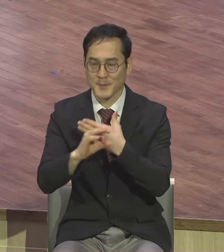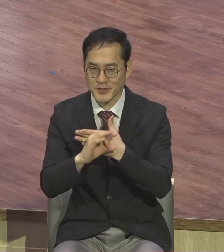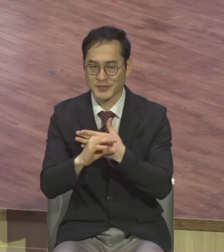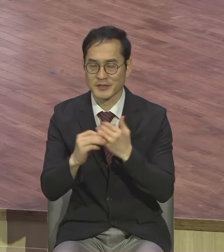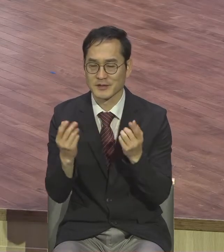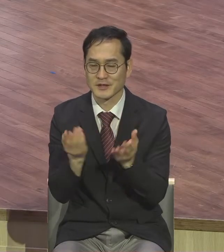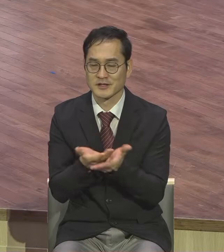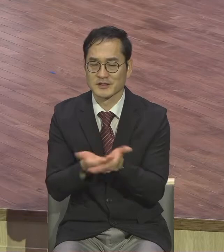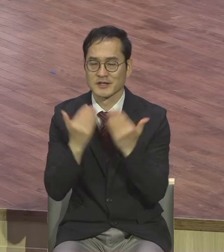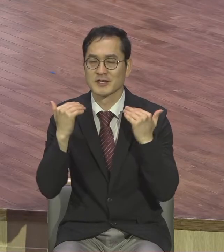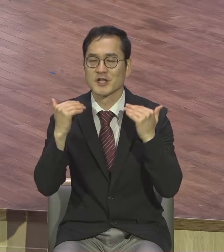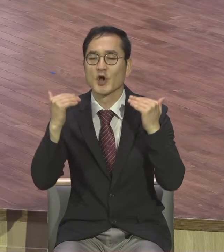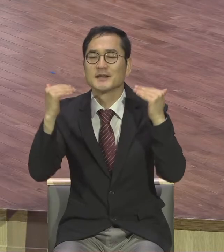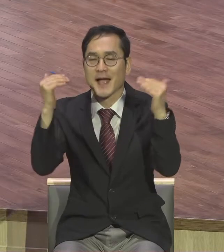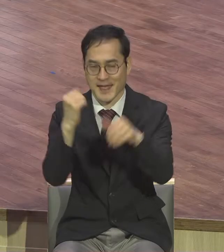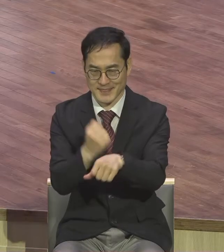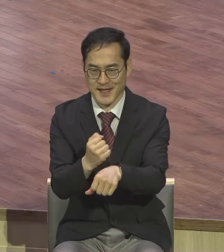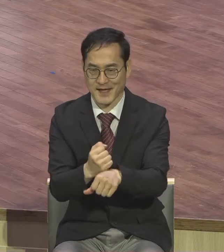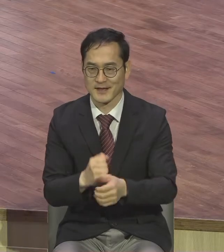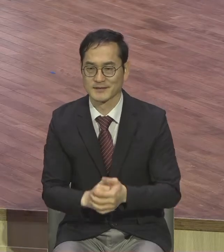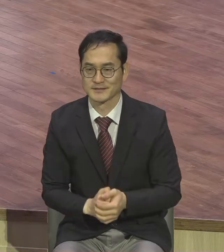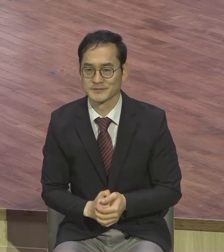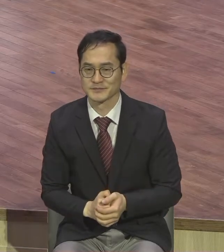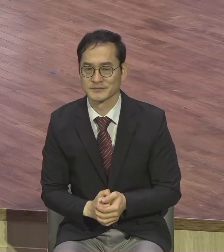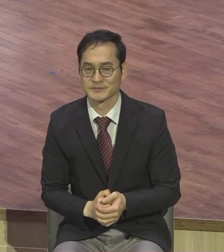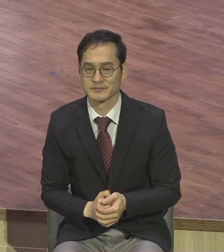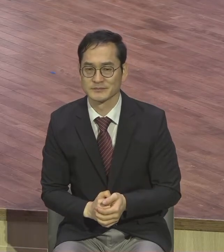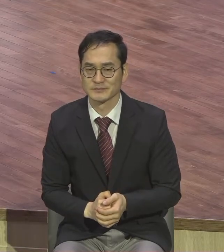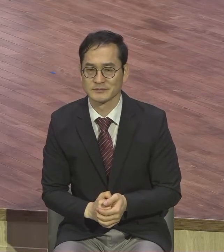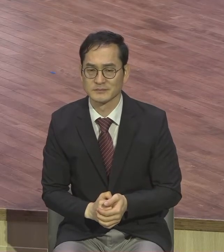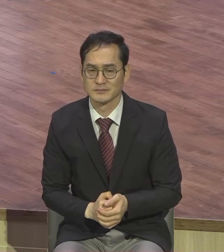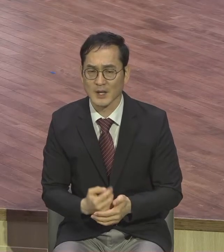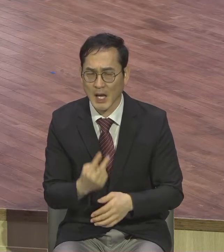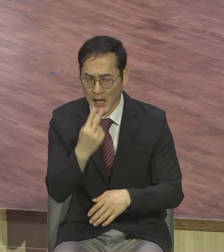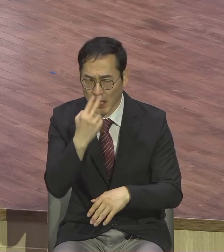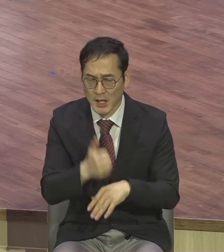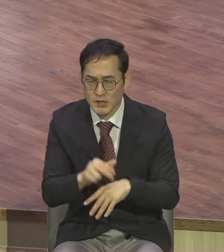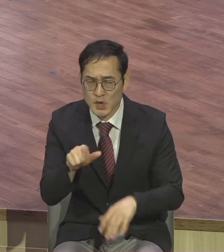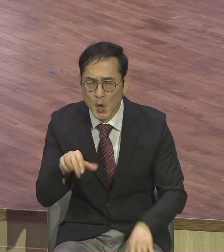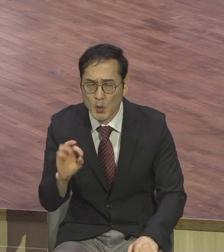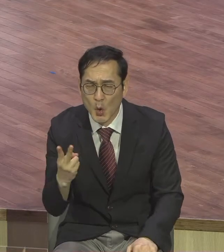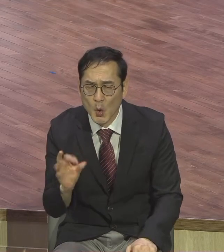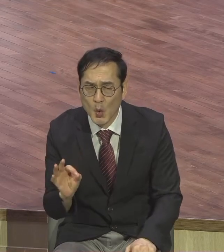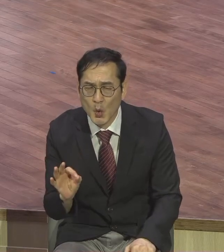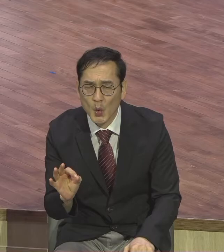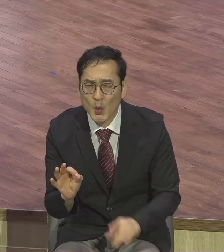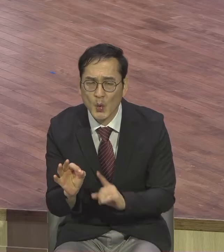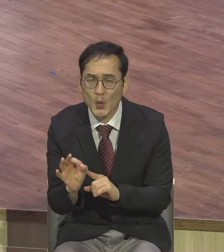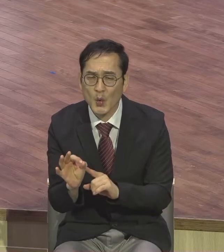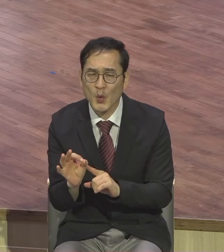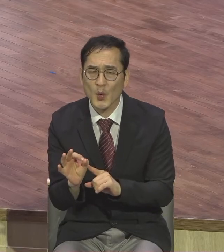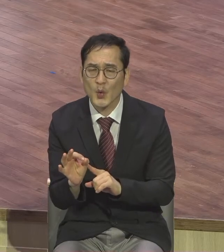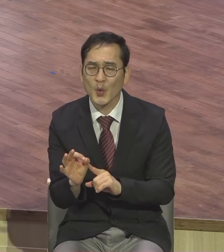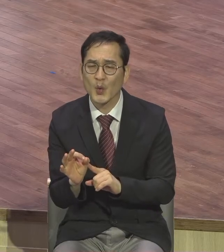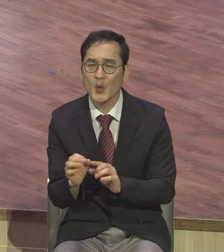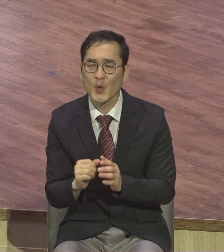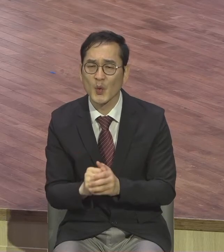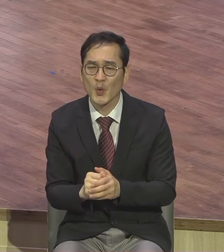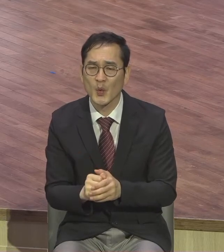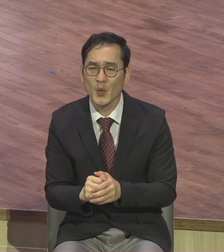적용을 하면 성장이 일어나요. 성장이 계속 되어져요. 그걸 누가